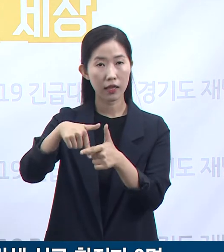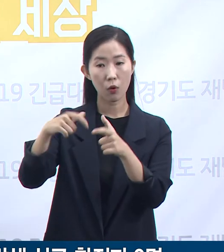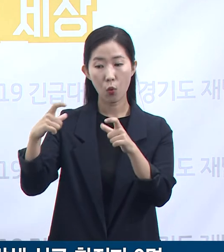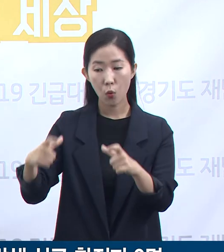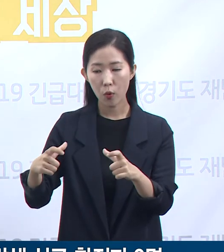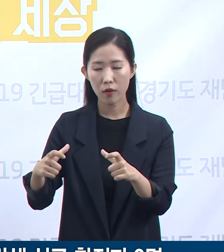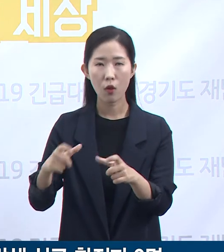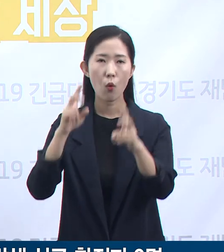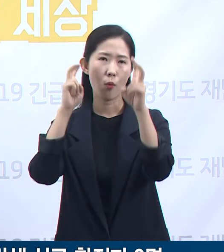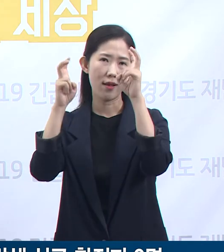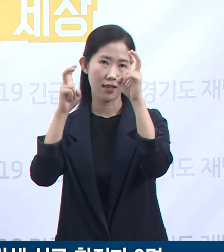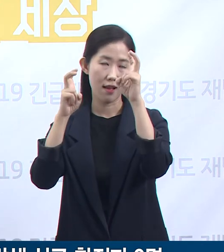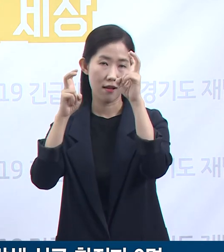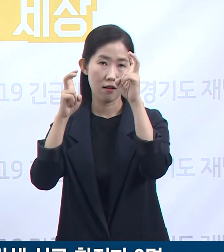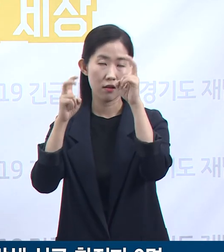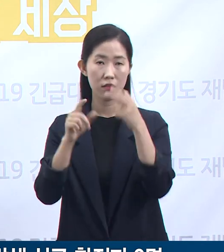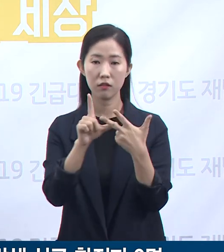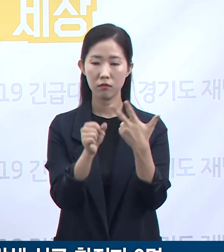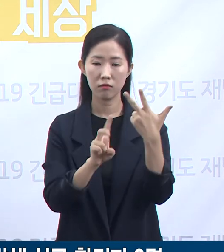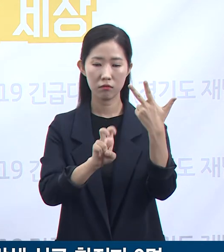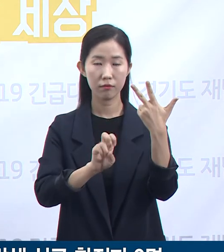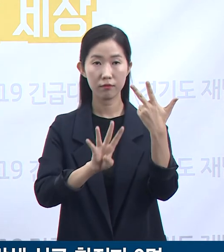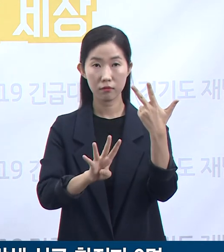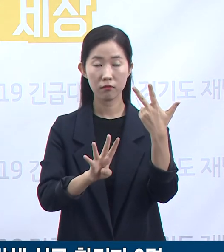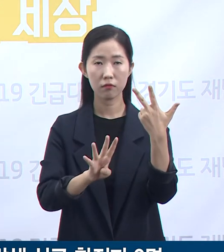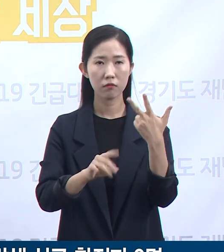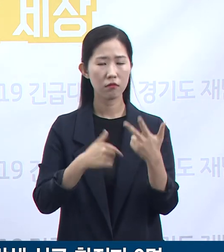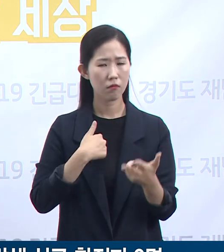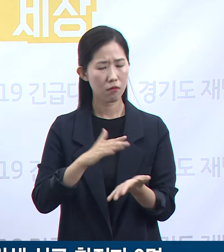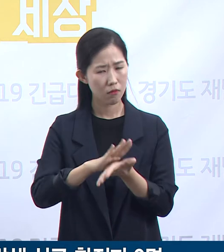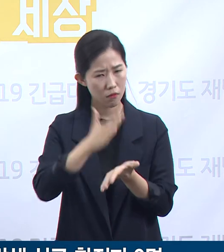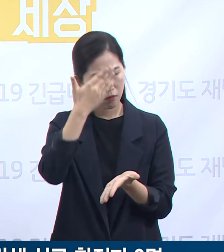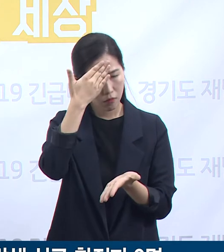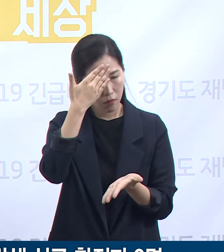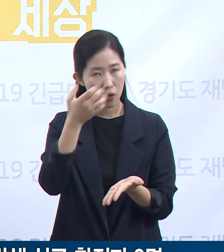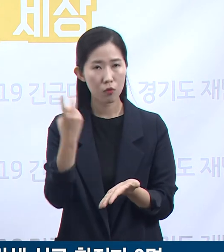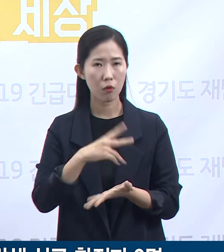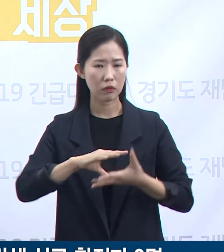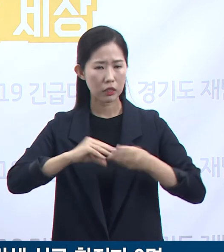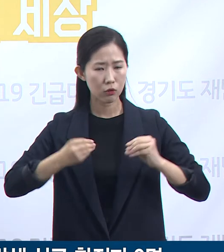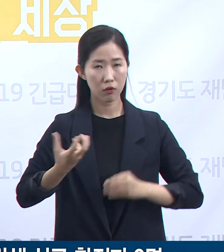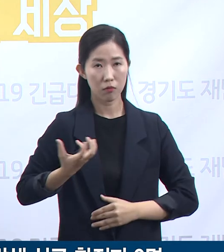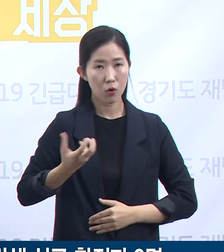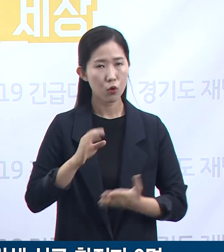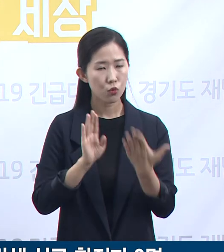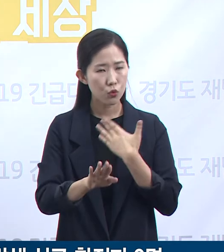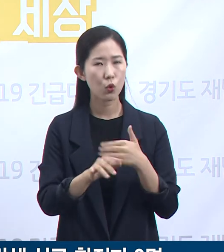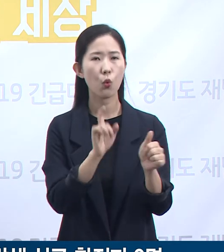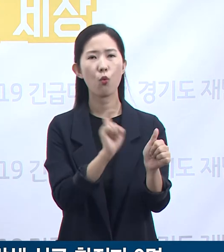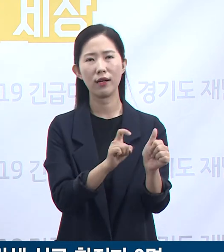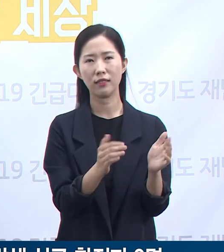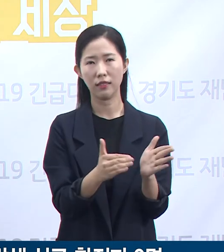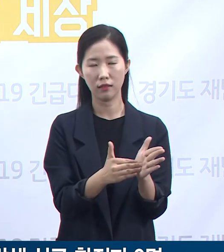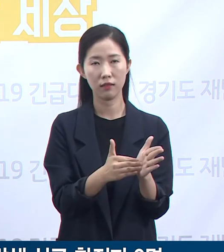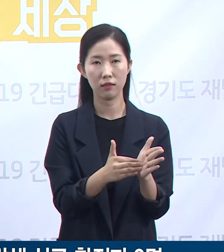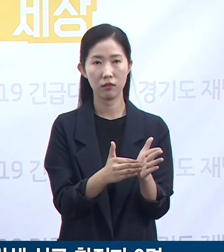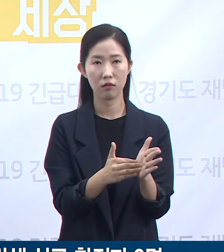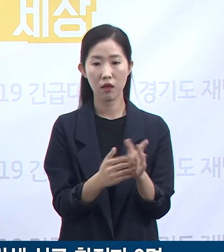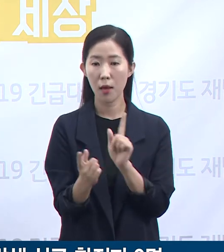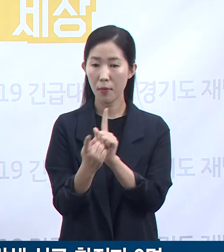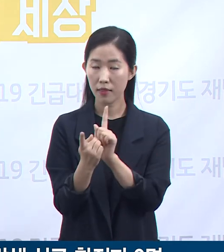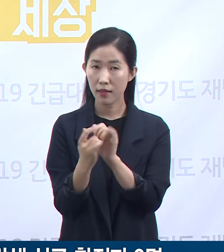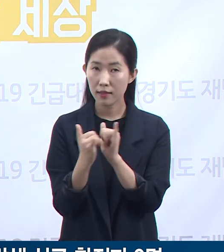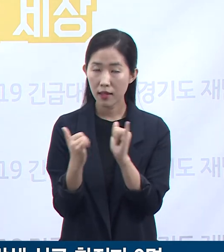직장을 다니는 회사원이며 7월 24일 발열 및 근육통 등 증상 발현은 확진되었습니다. 접촉했던